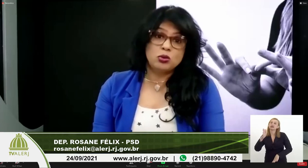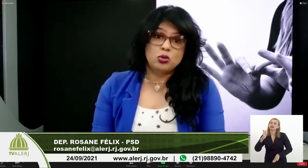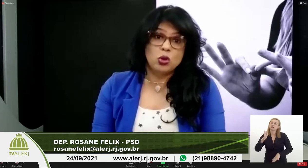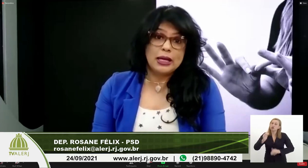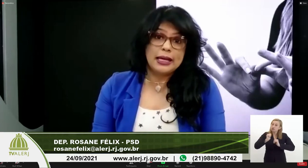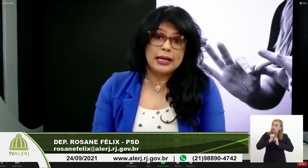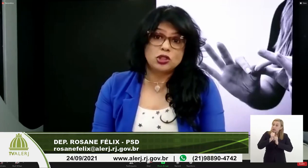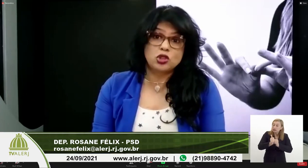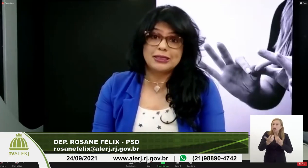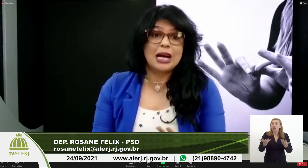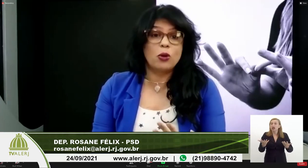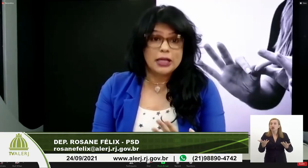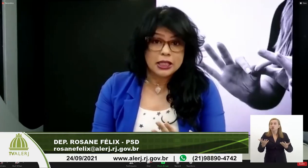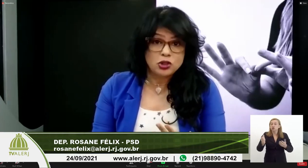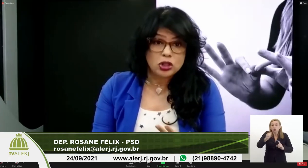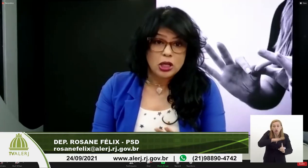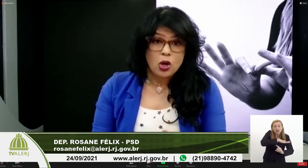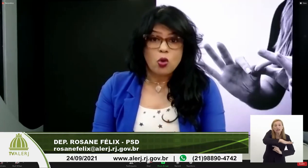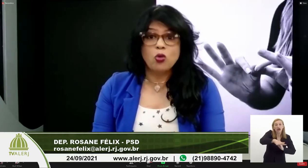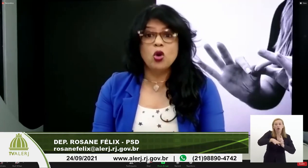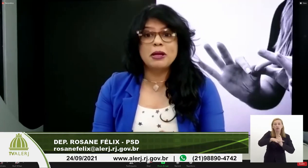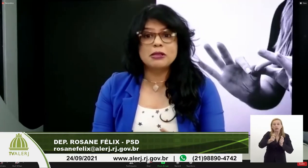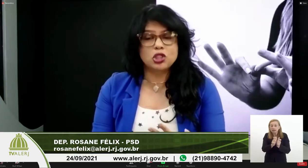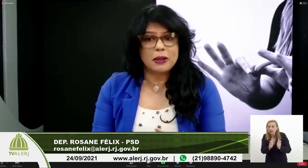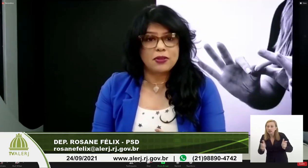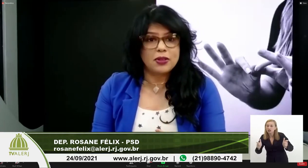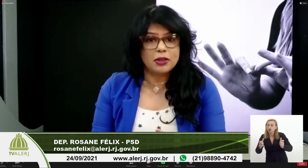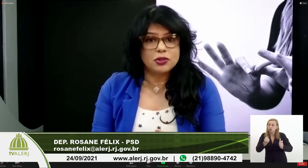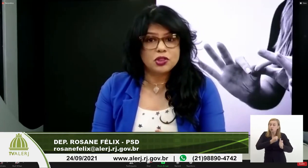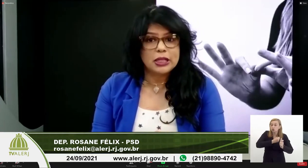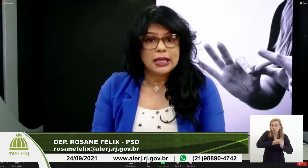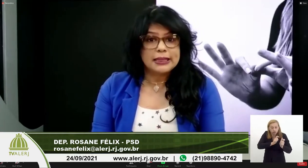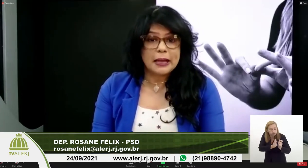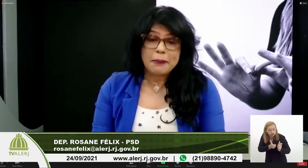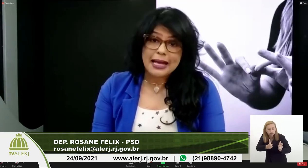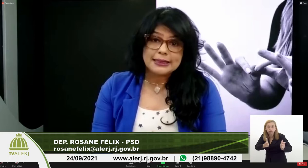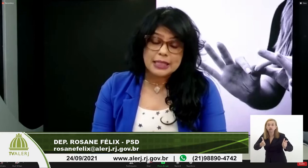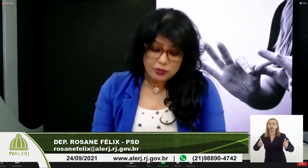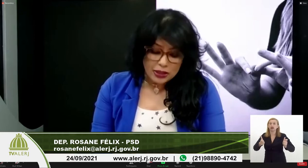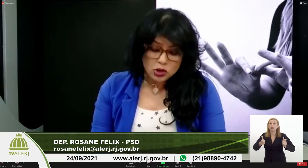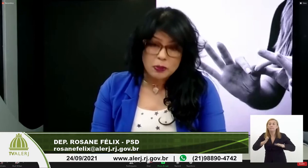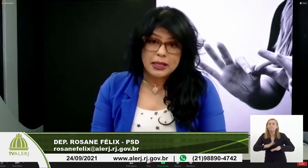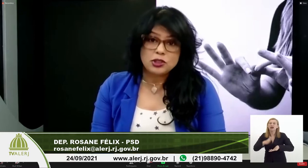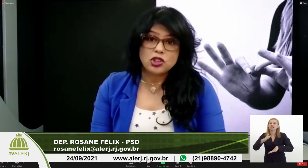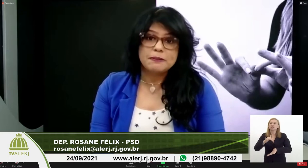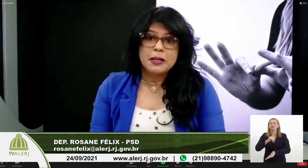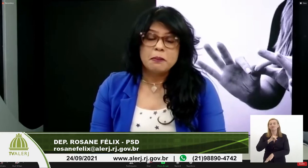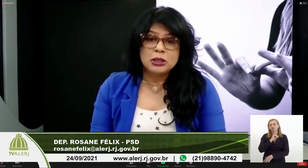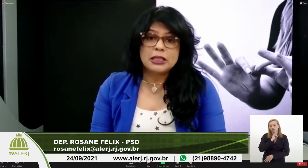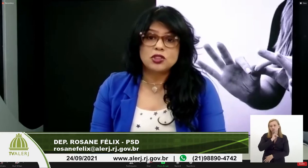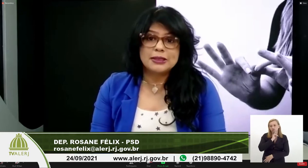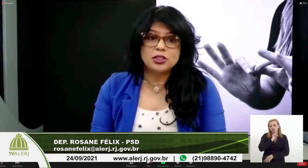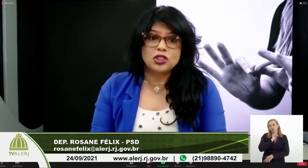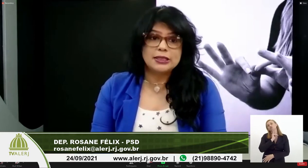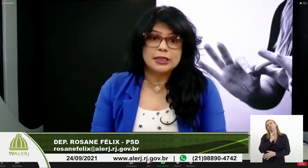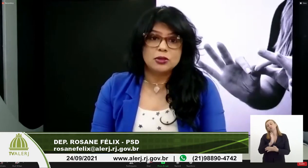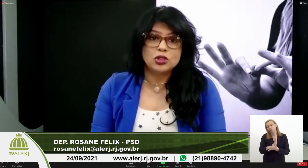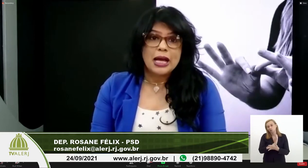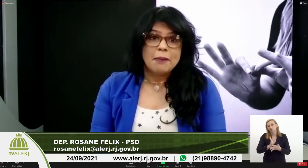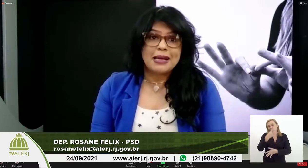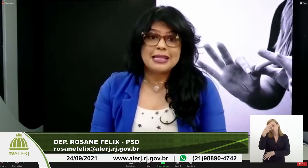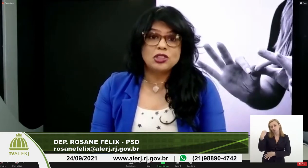segmento social grande, com números expressivos, né? Mas, infelizmente, muitas das vezes